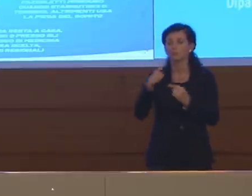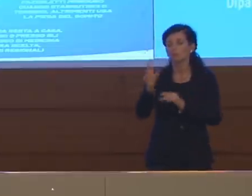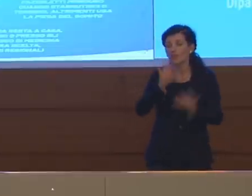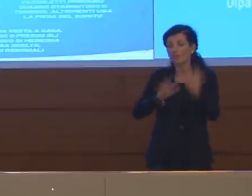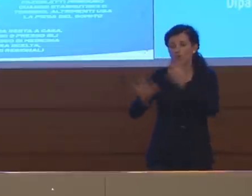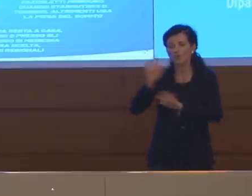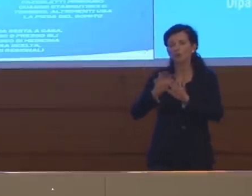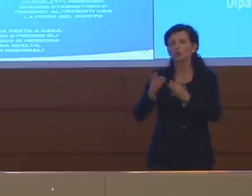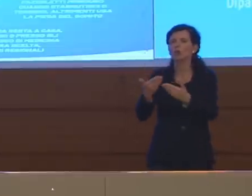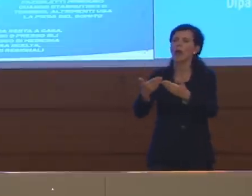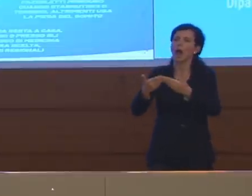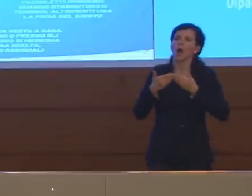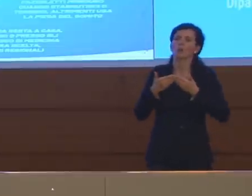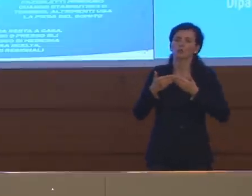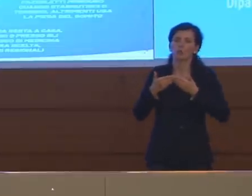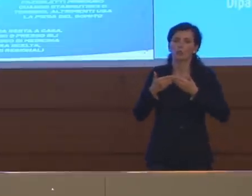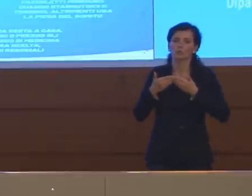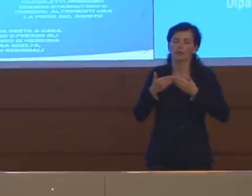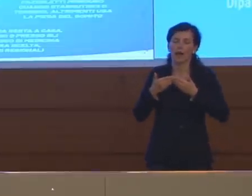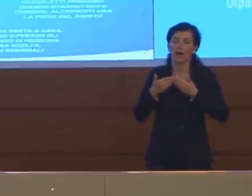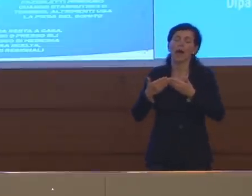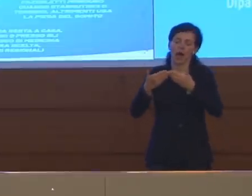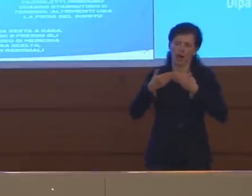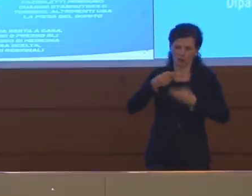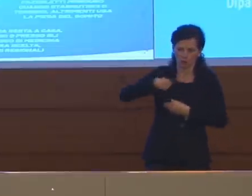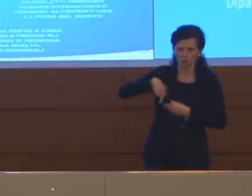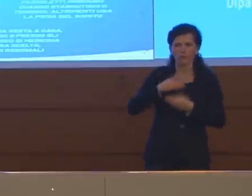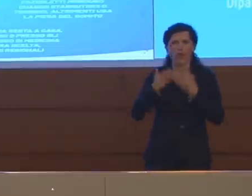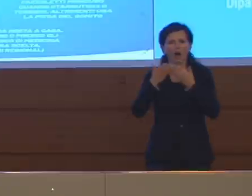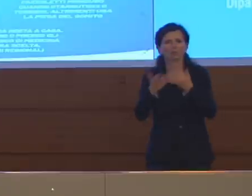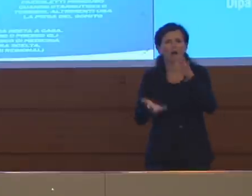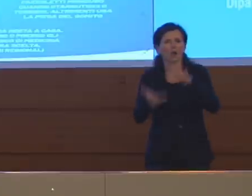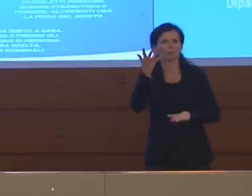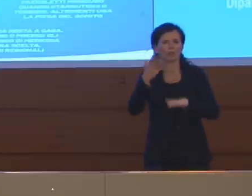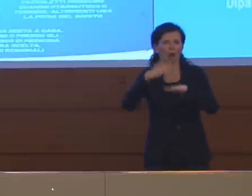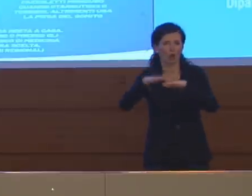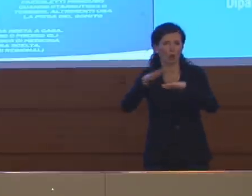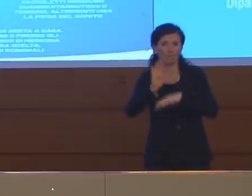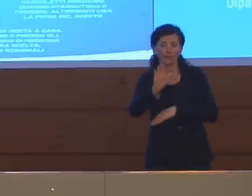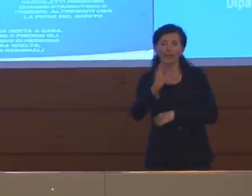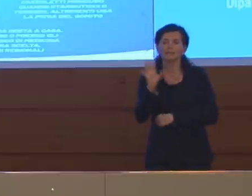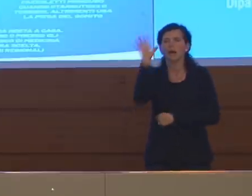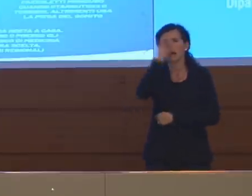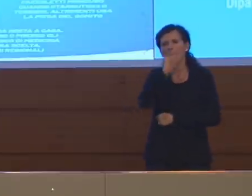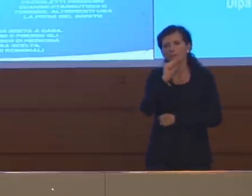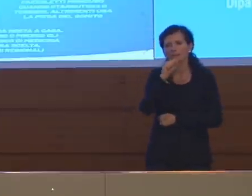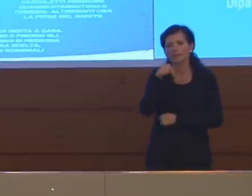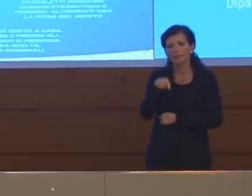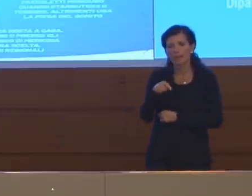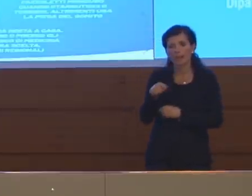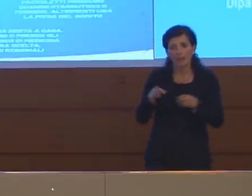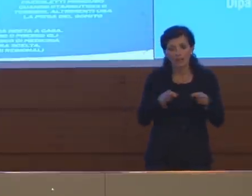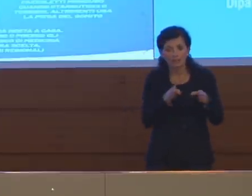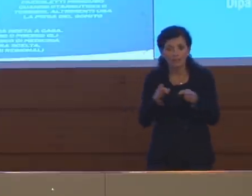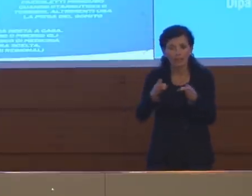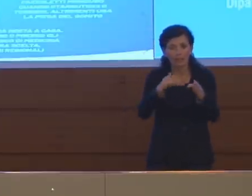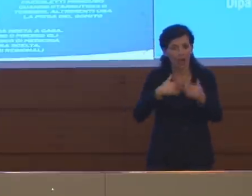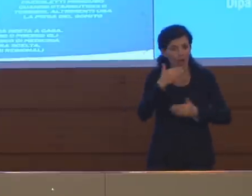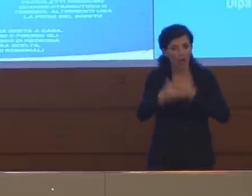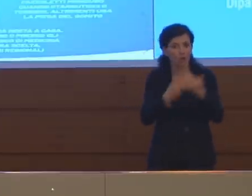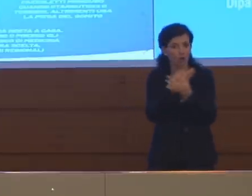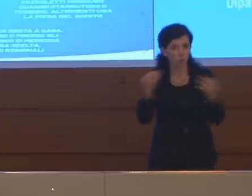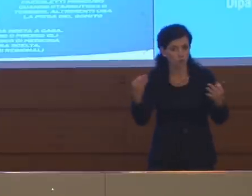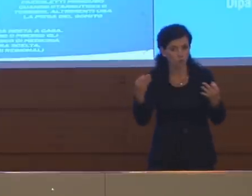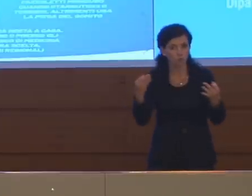a partire dalle autorità sanitarie competenti, a capire se stiamo nel giusto sentiero, sostanzialmente, per